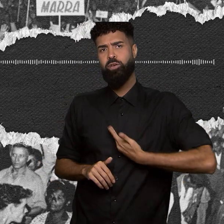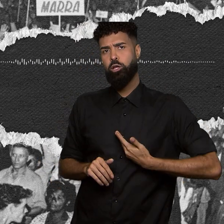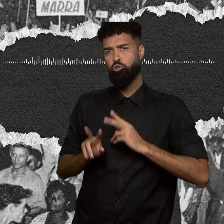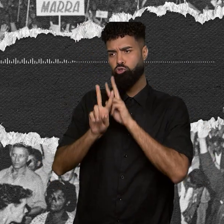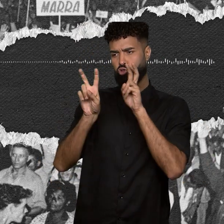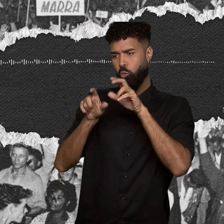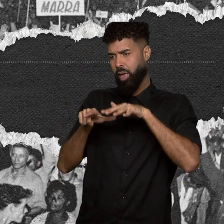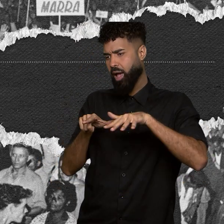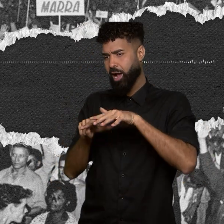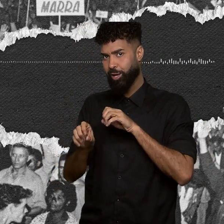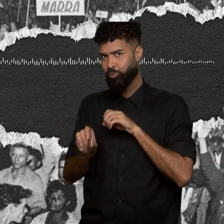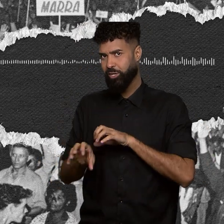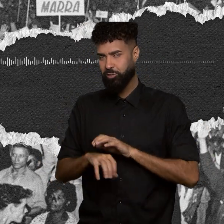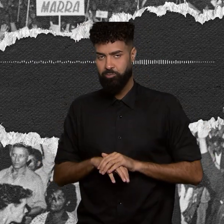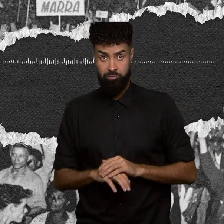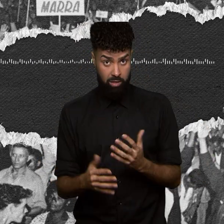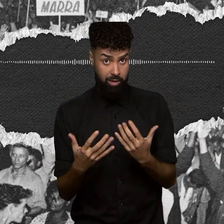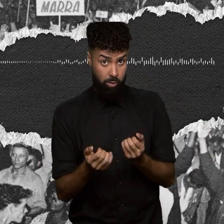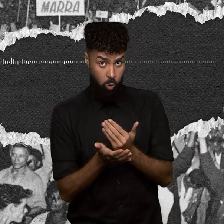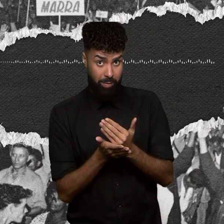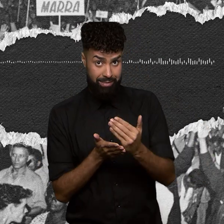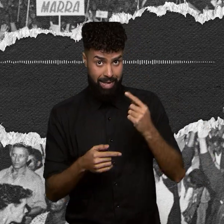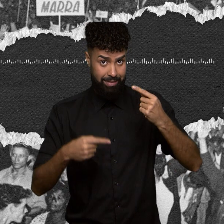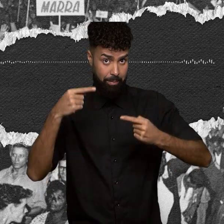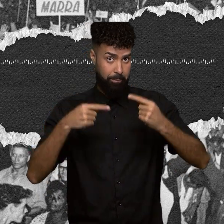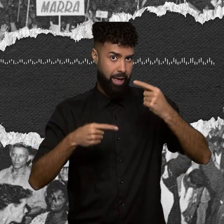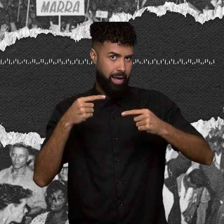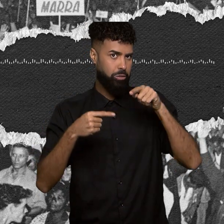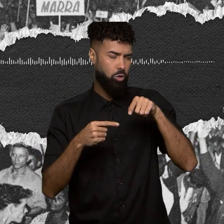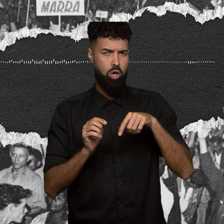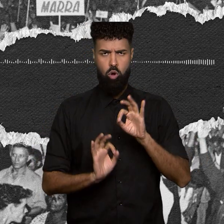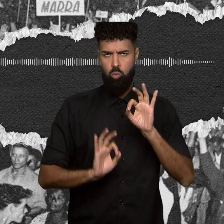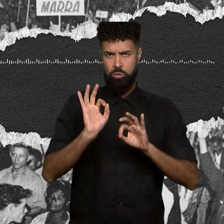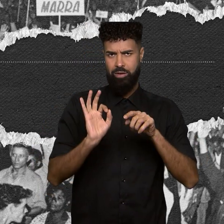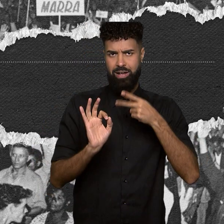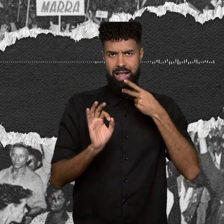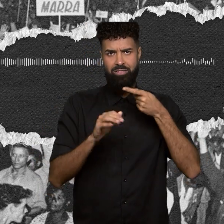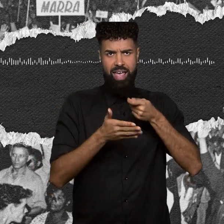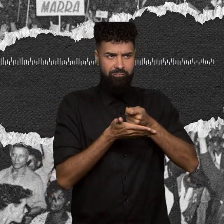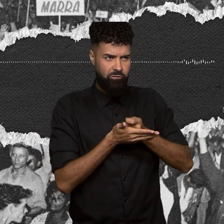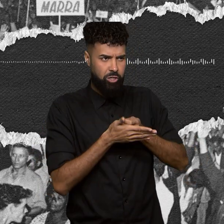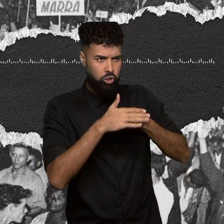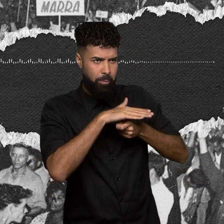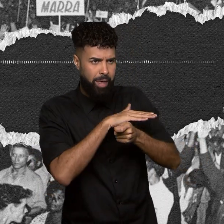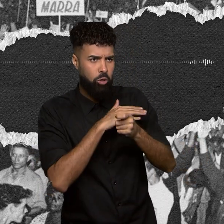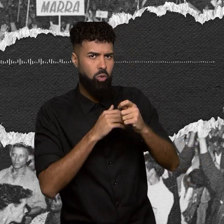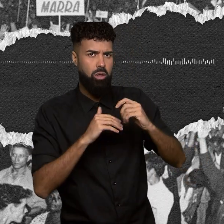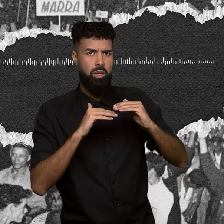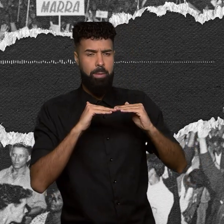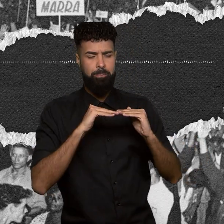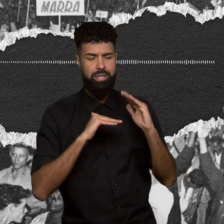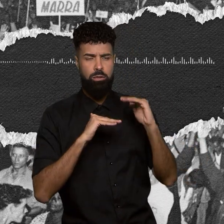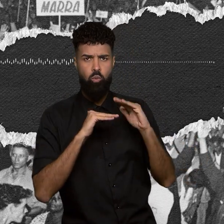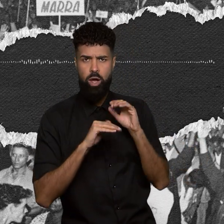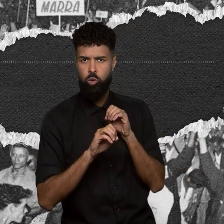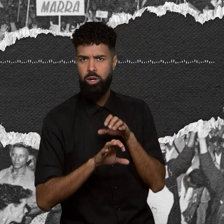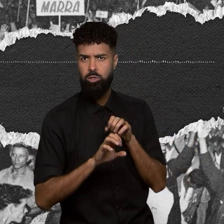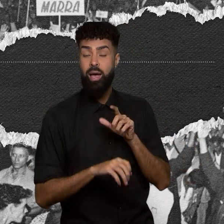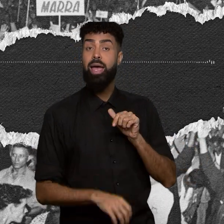debate super atual. O projeto estabelecia um investimento mínimo na educação, que seria o equivalente a 12% do